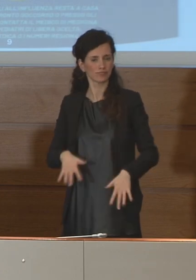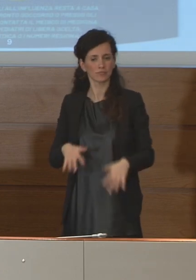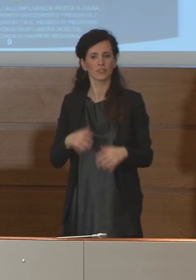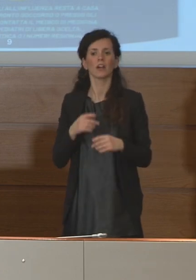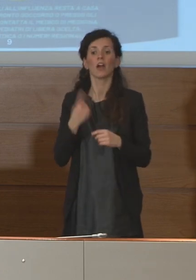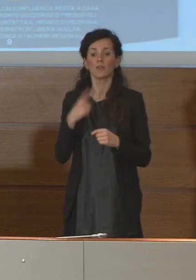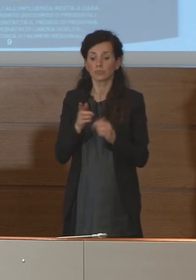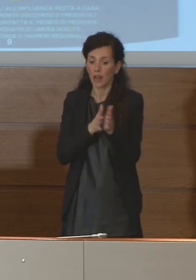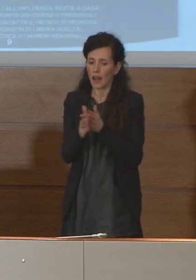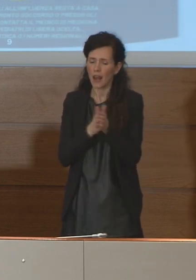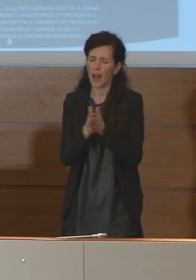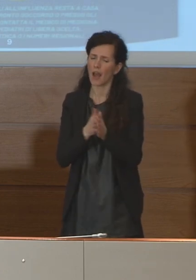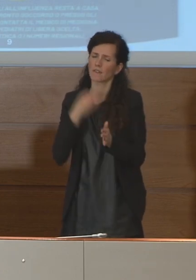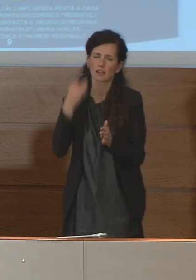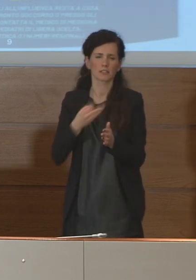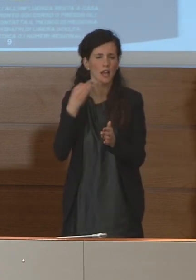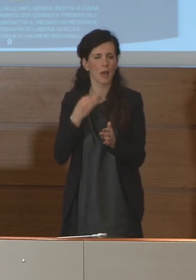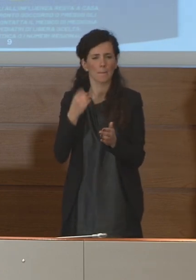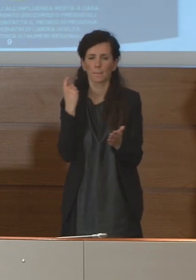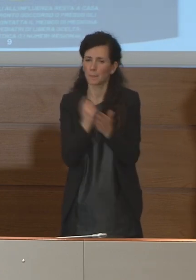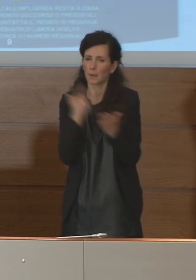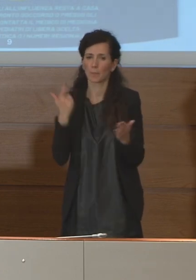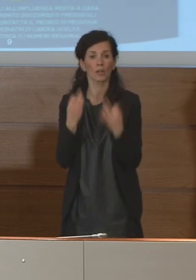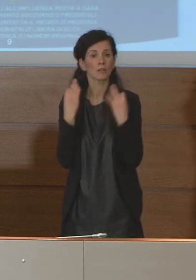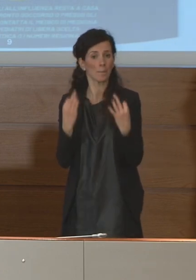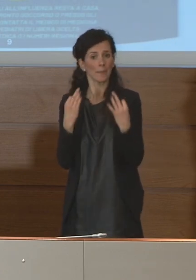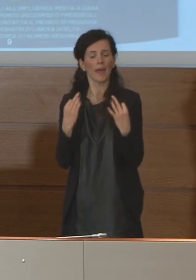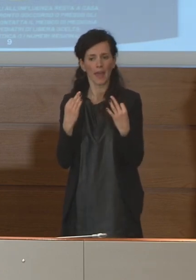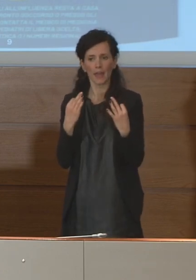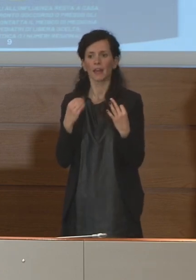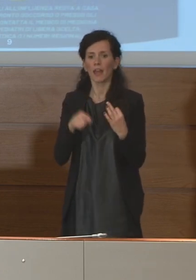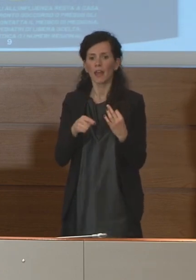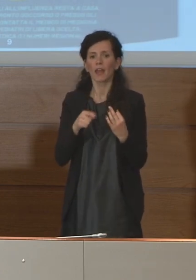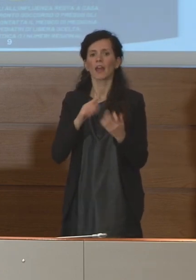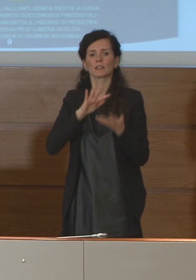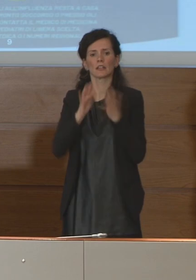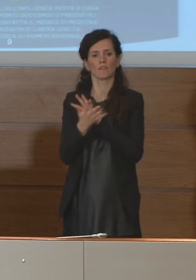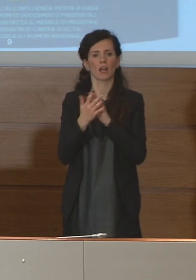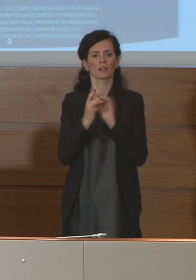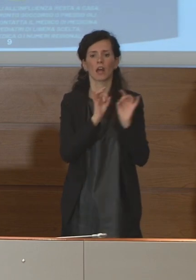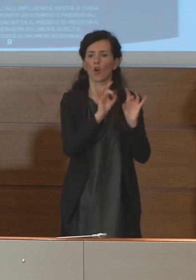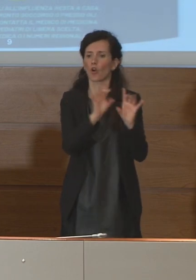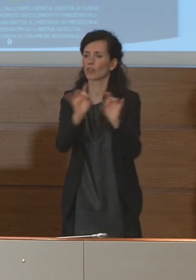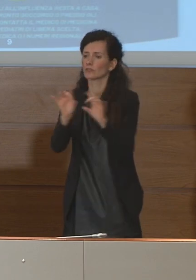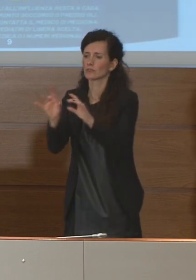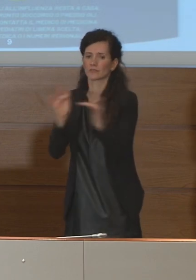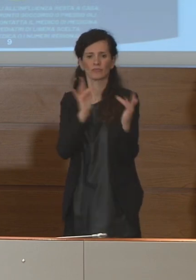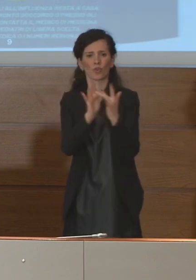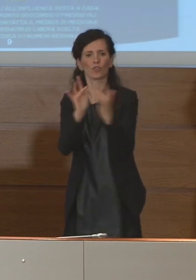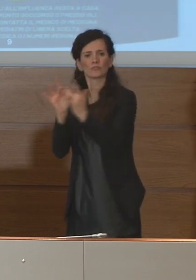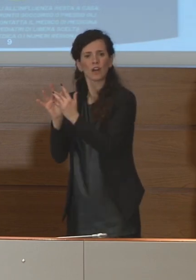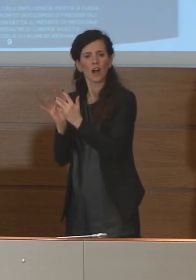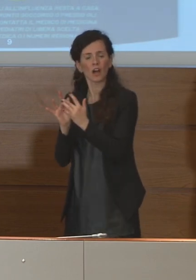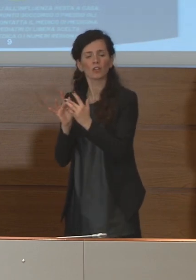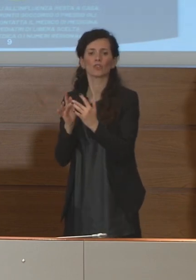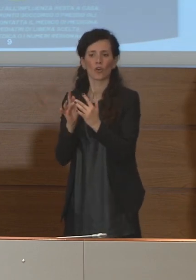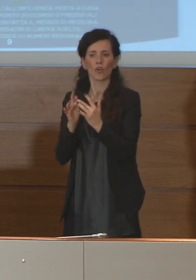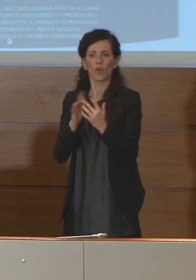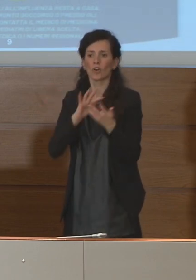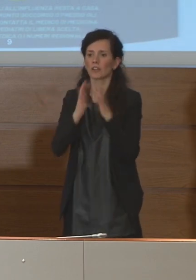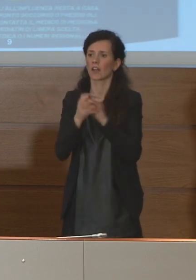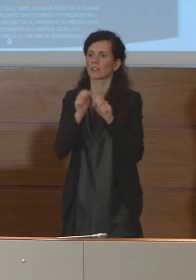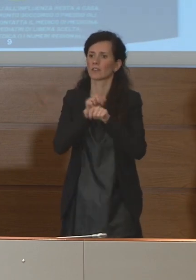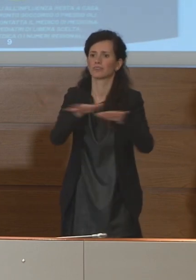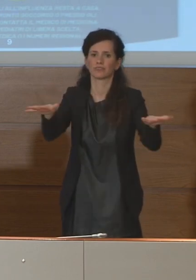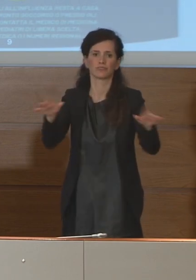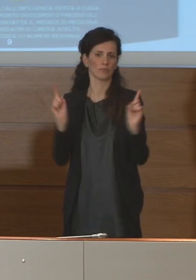sistematicamente le mani sono le due misure che evitano anche un contatto caso che un contatto eventualmente casuale possa trasformarsi in una via d